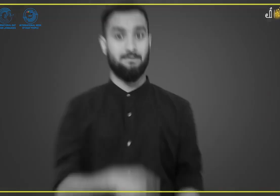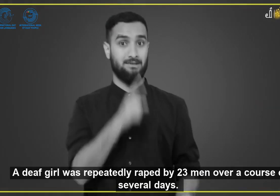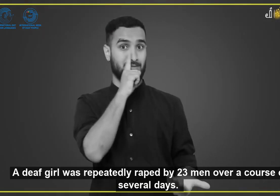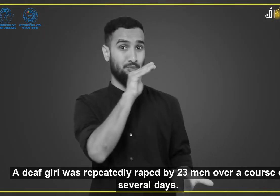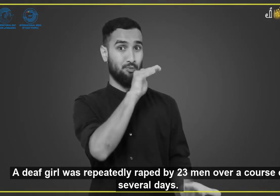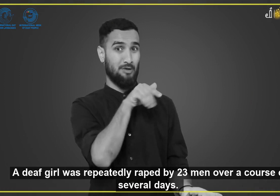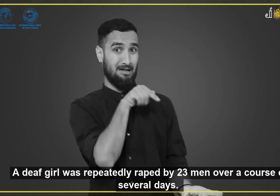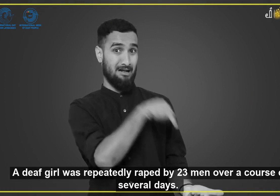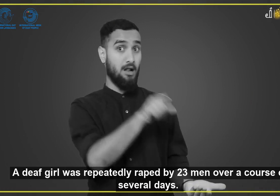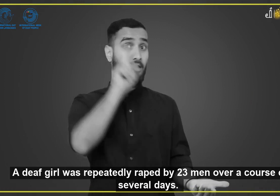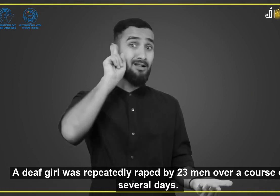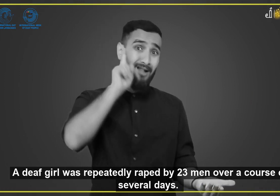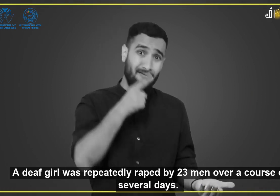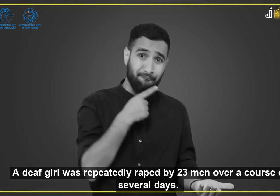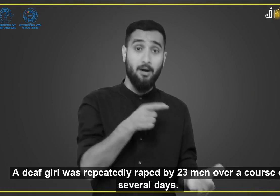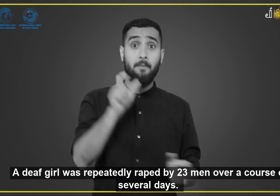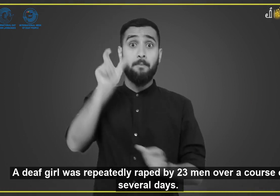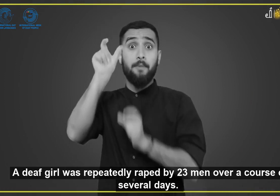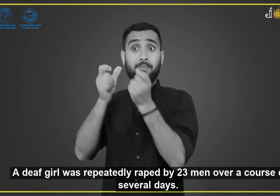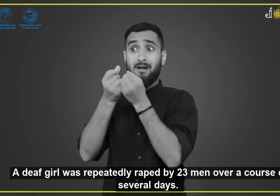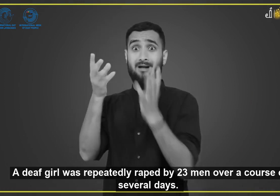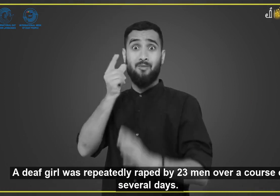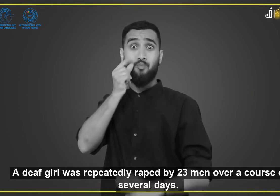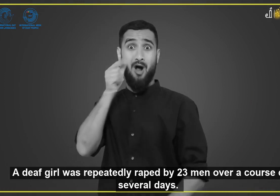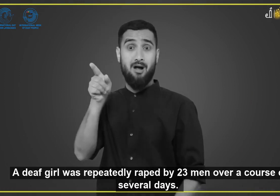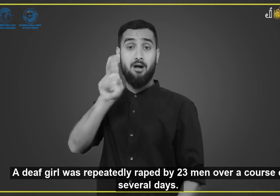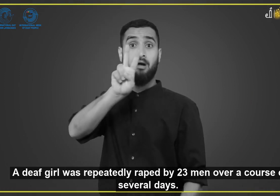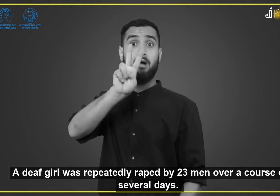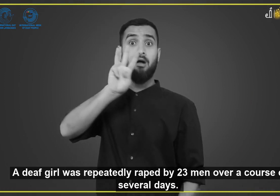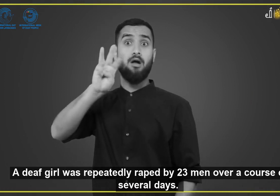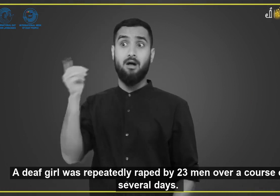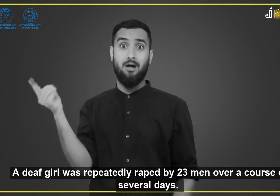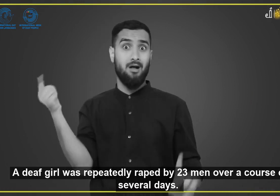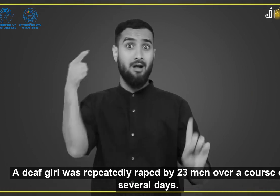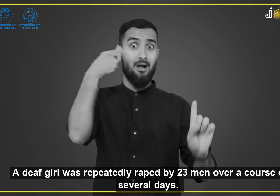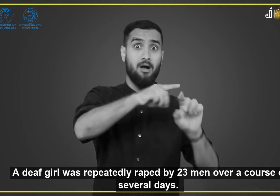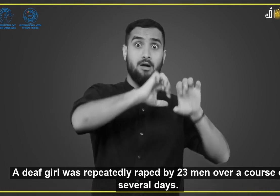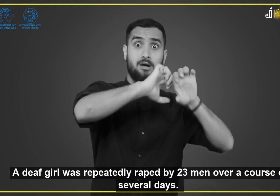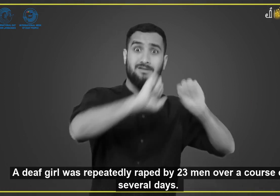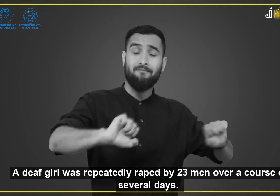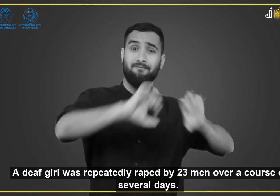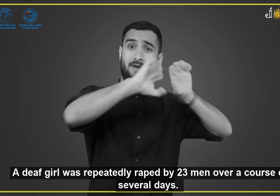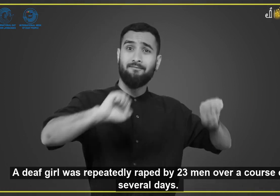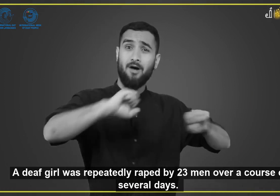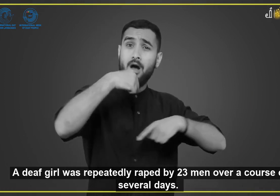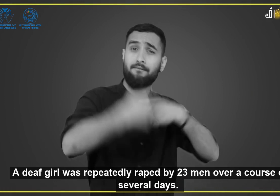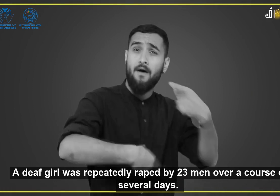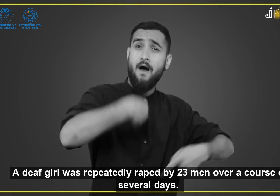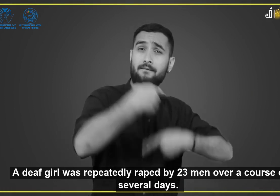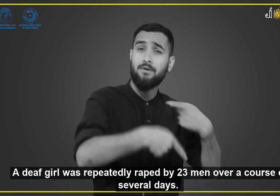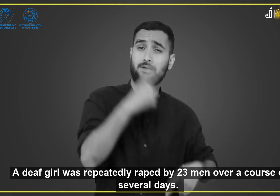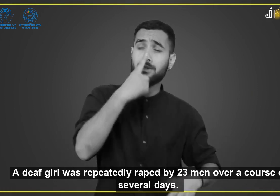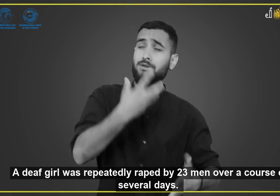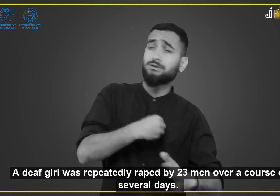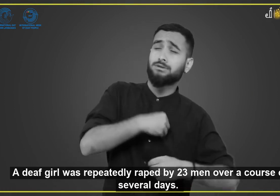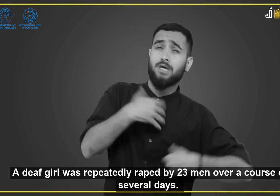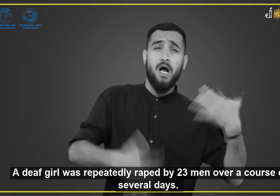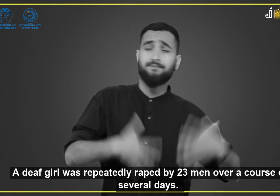दूसरा उधारन एक बदिर बच्ची जोखी 23 पुर्शोद द्वारा जिसका बलतकार